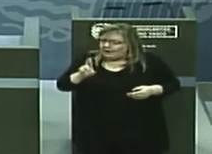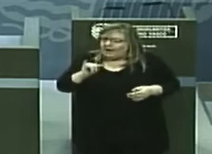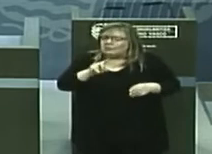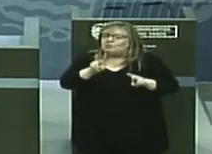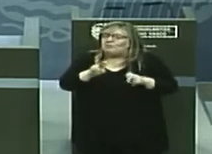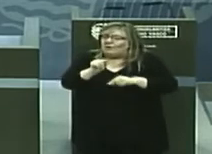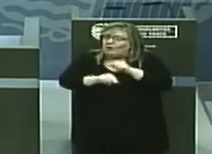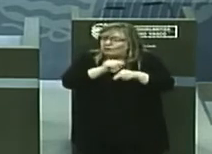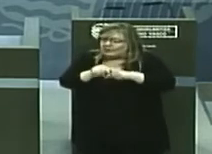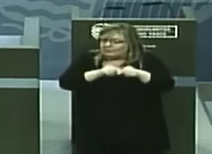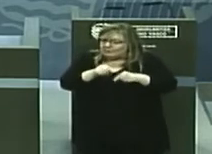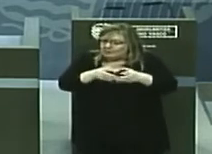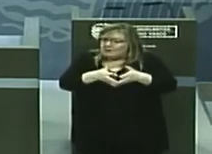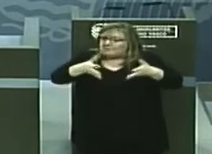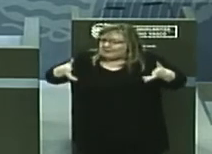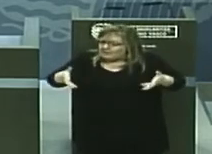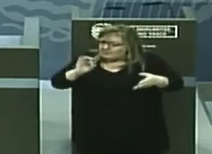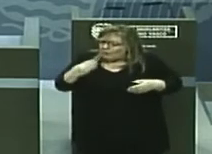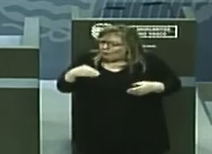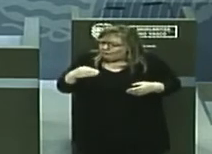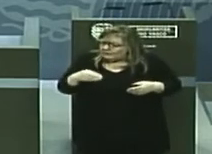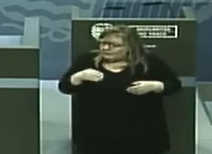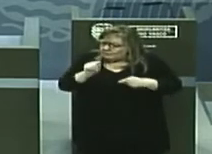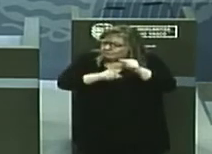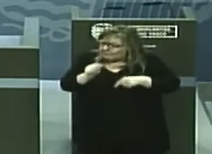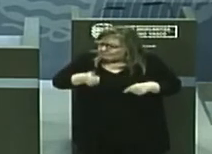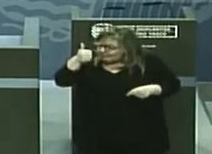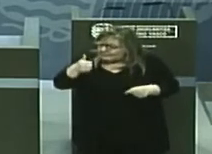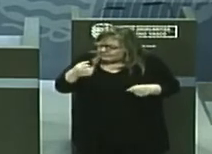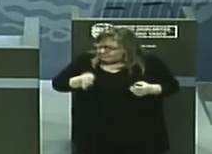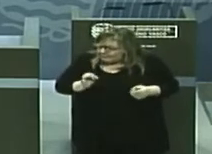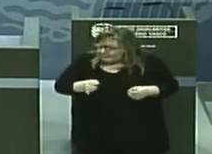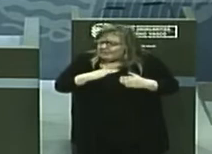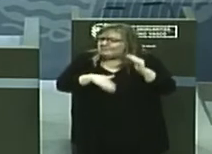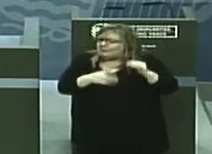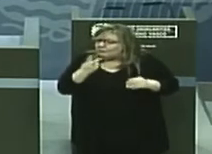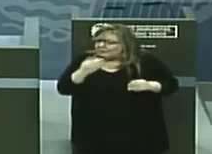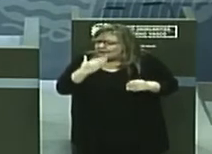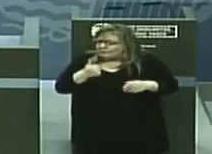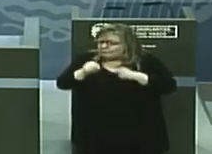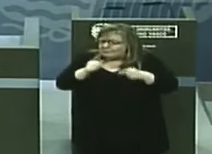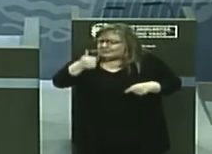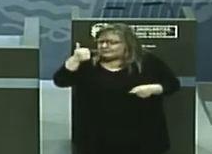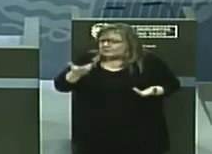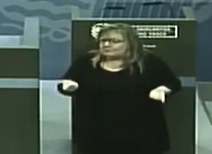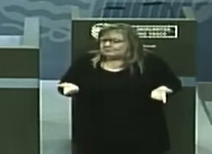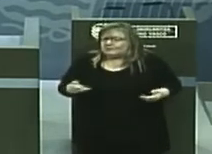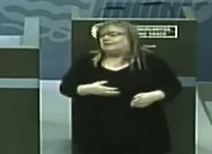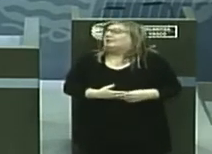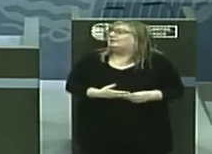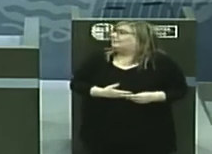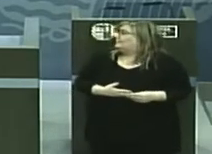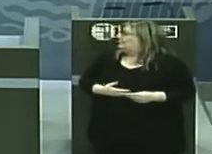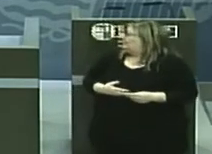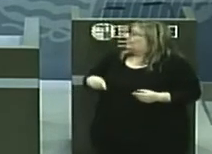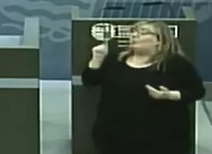contagios hay? Si ha aumentado tantísimo el número de personas contagiadas de menores de 20 años. Sí, bueno, también me gustaría